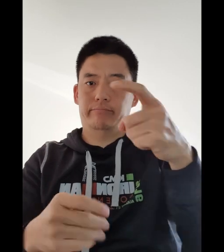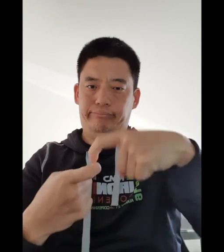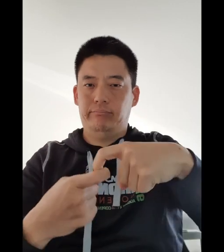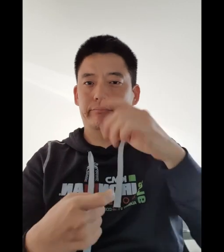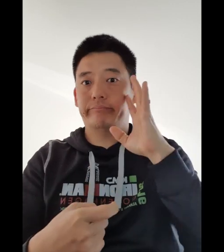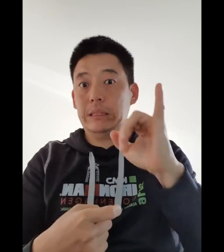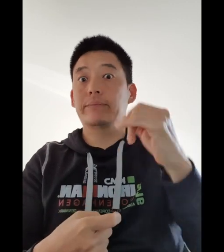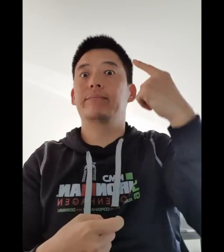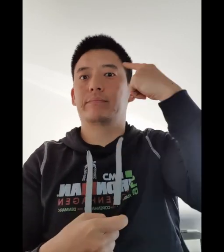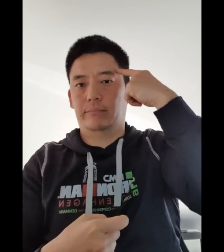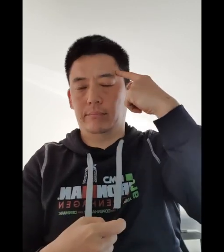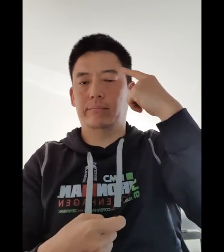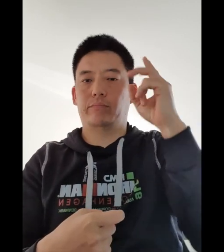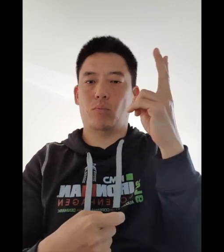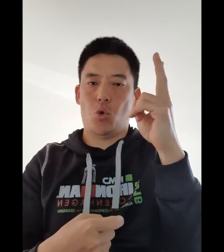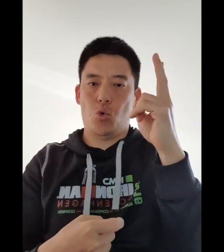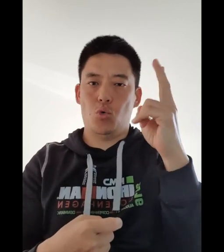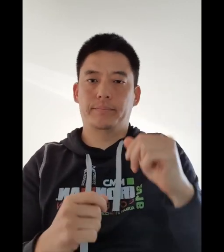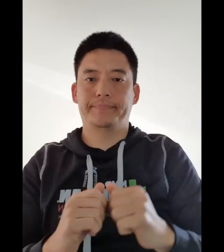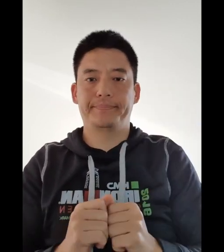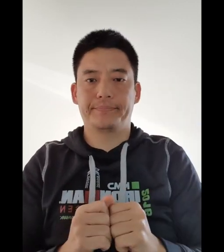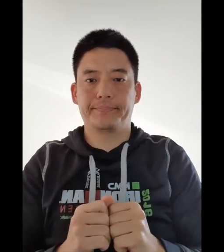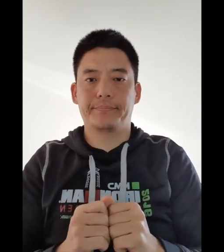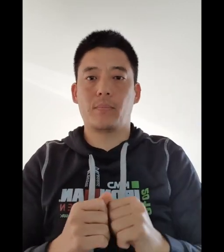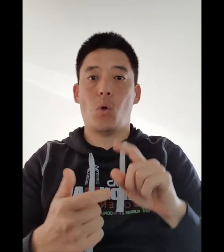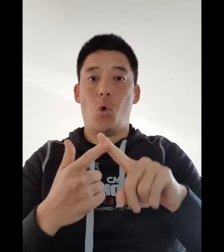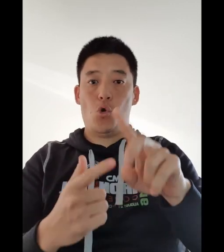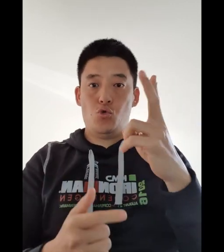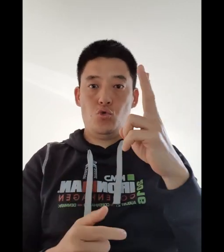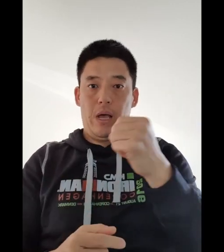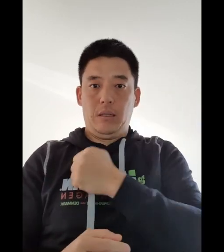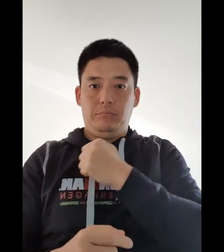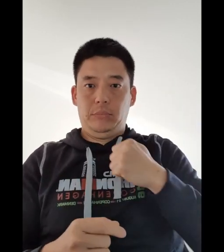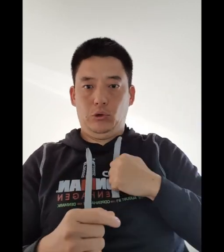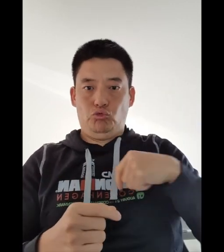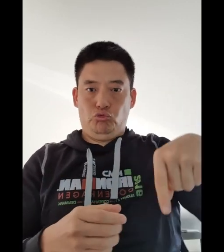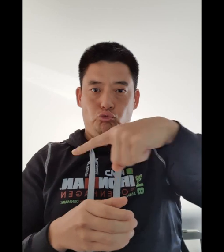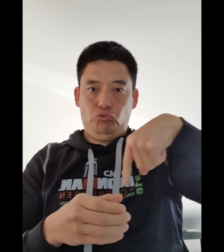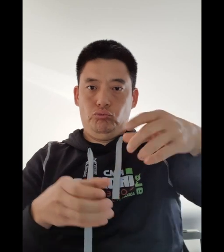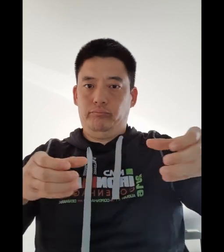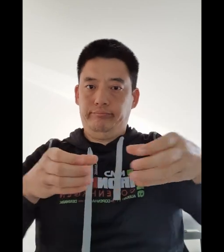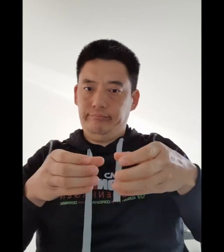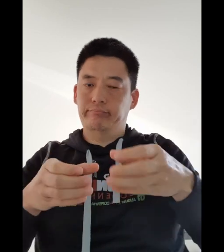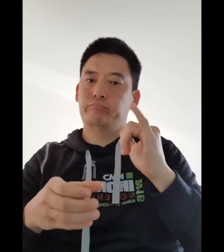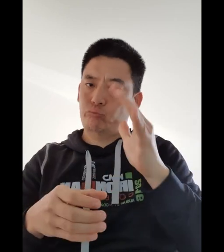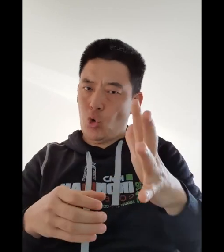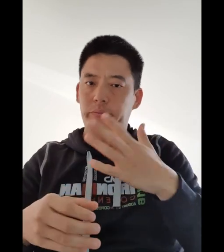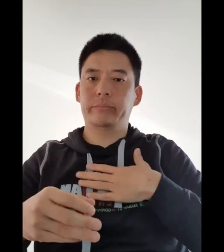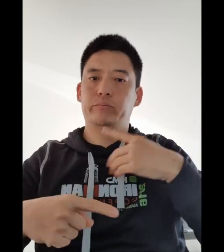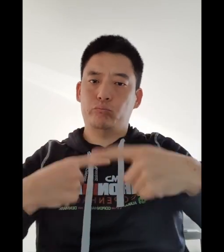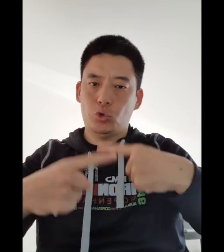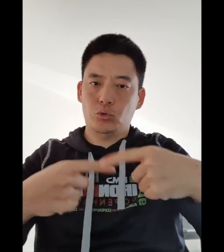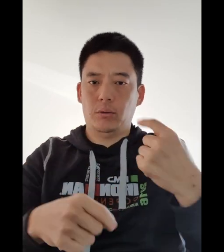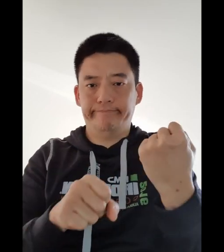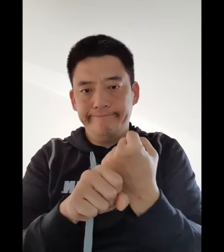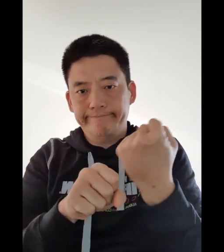i forhold til, når vi kender en dato. Den nuværende bestyrelse vil selvfølgelig arbejde